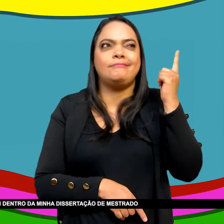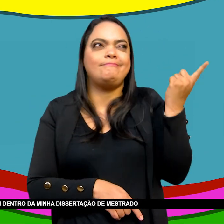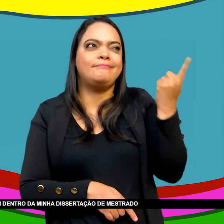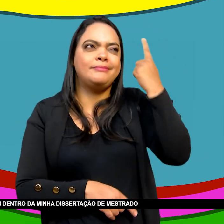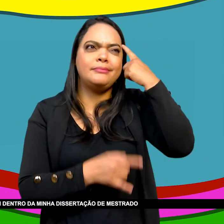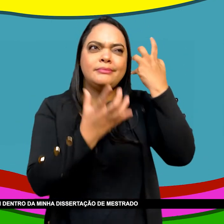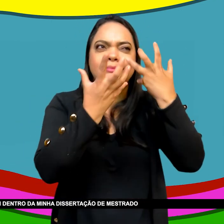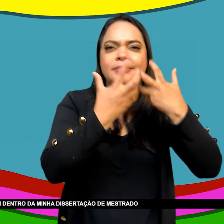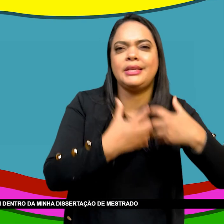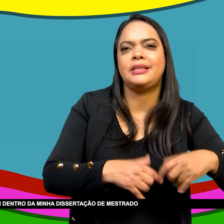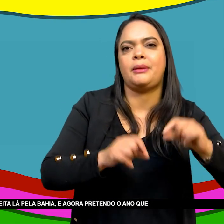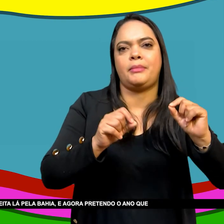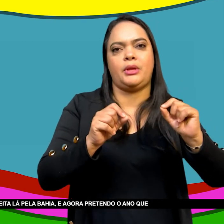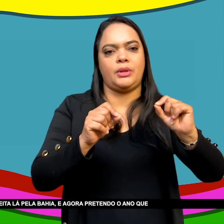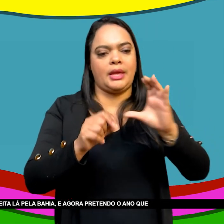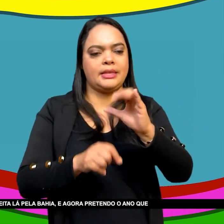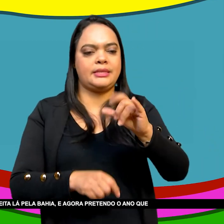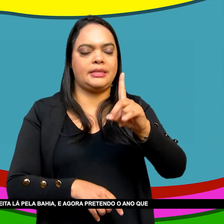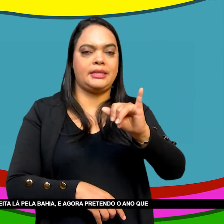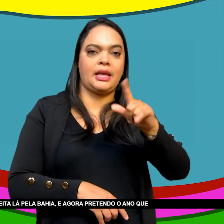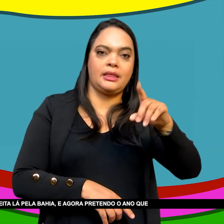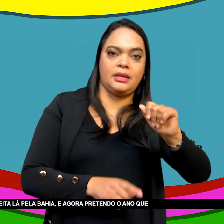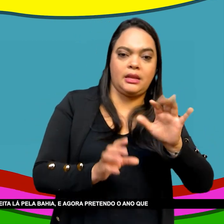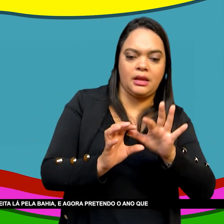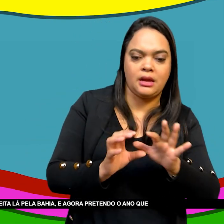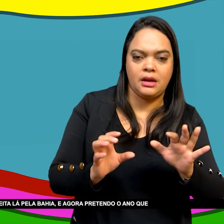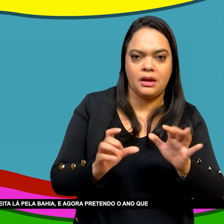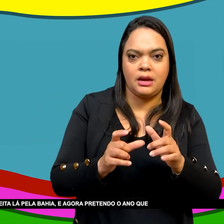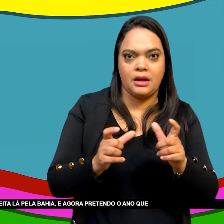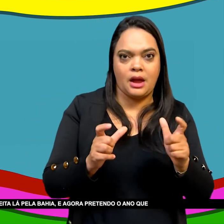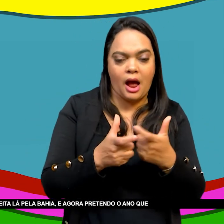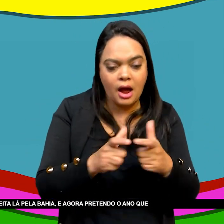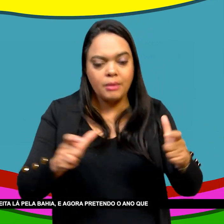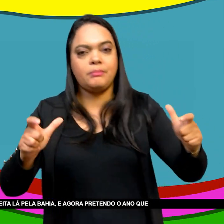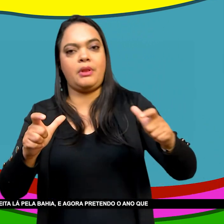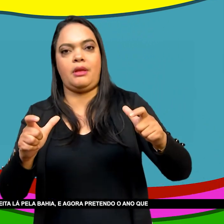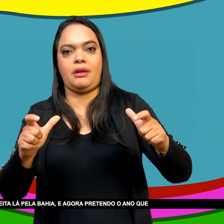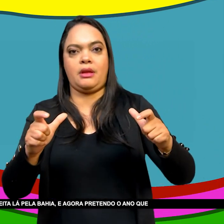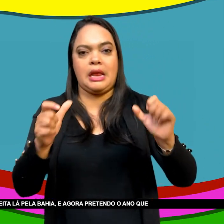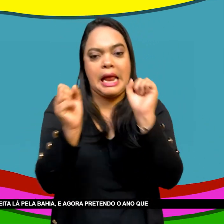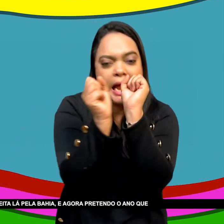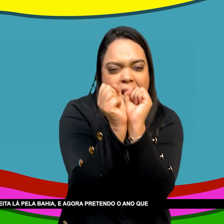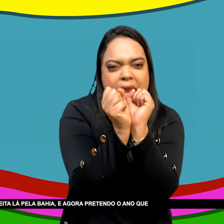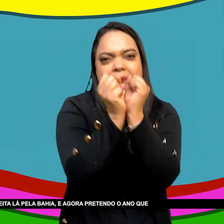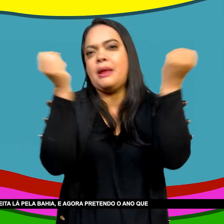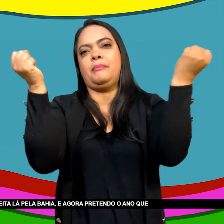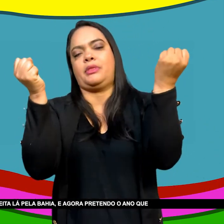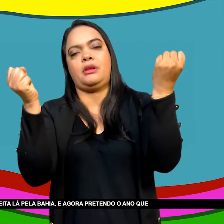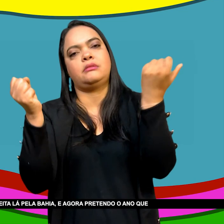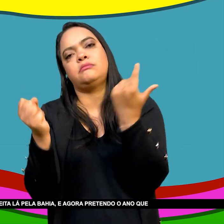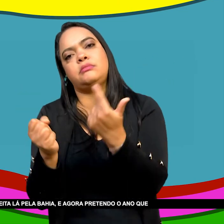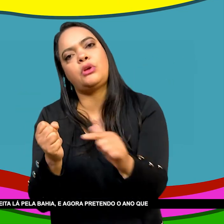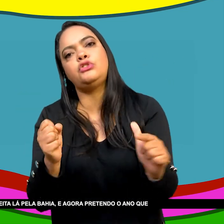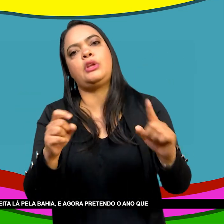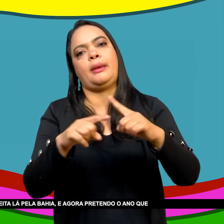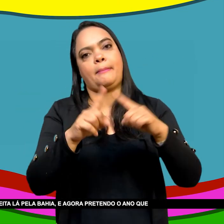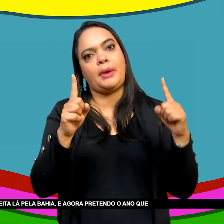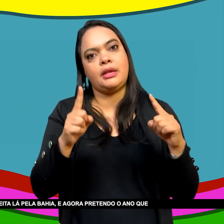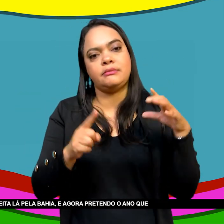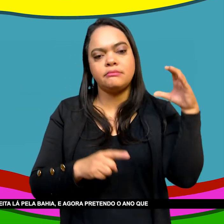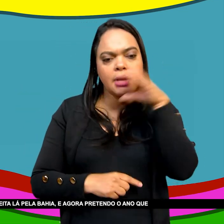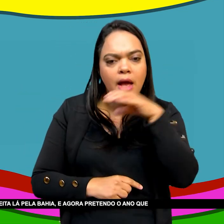dissertação De mestrado Mas que está esgotadinha Foi nem uma edição Comercial Foi uma edição Particular Feita lá pela Bahia